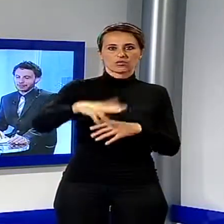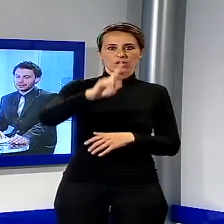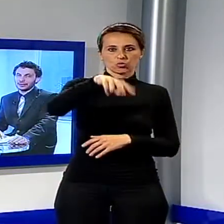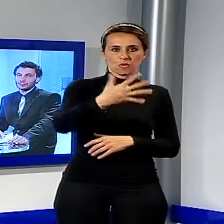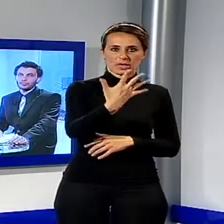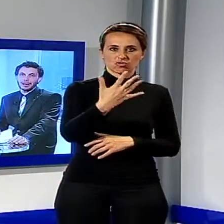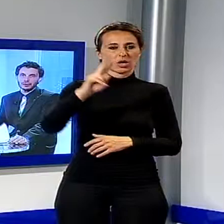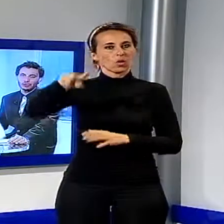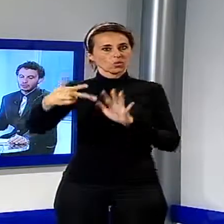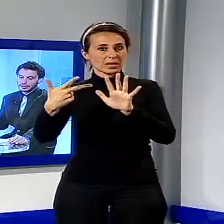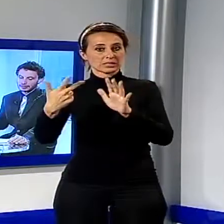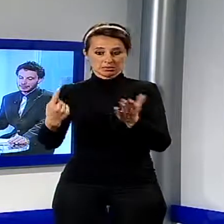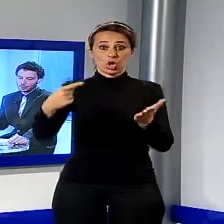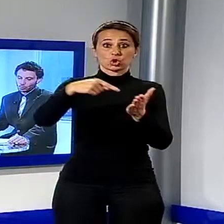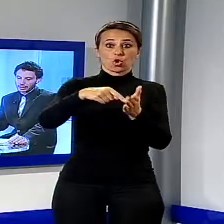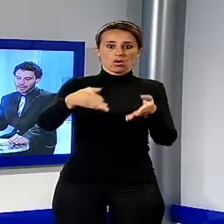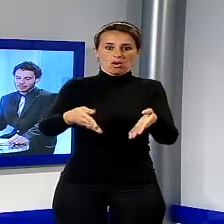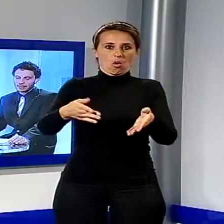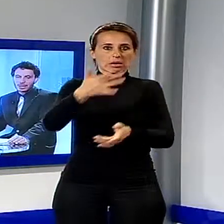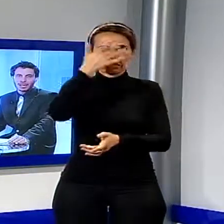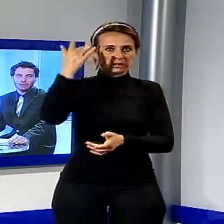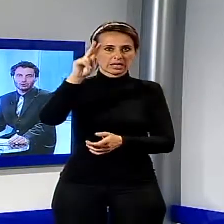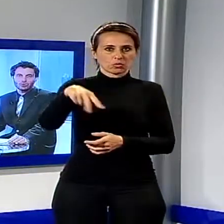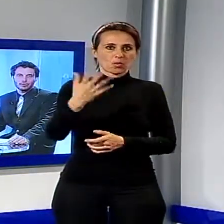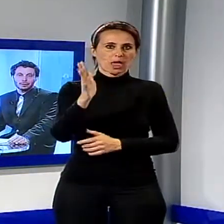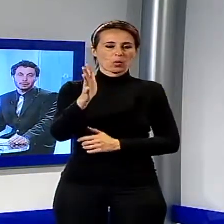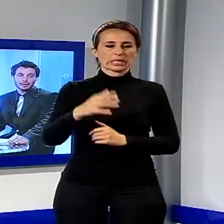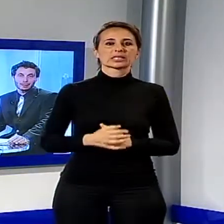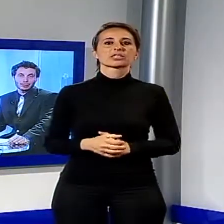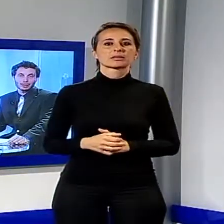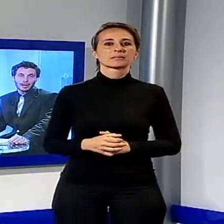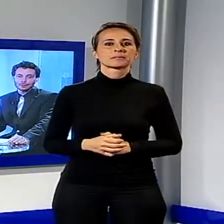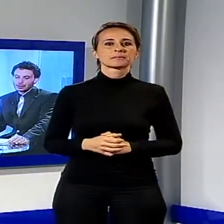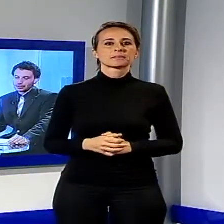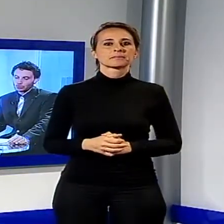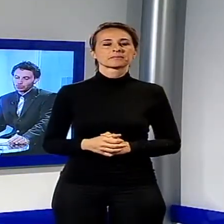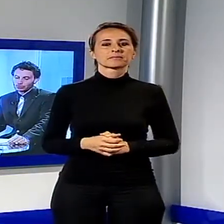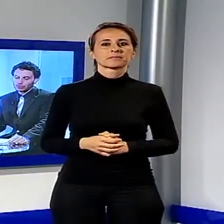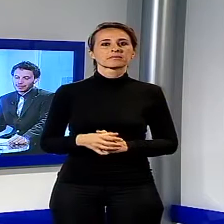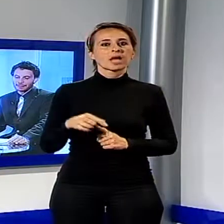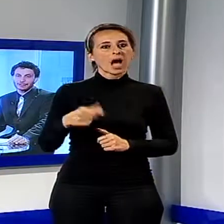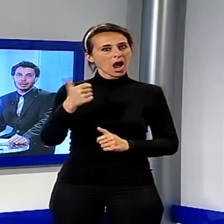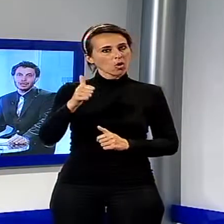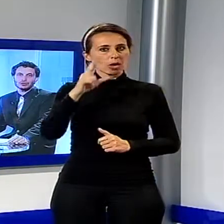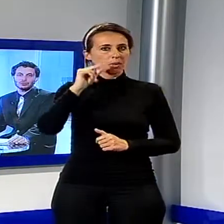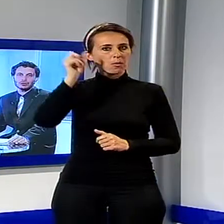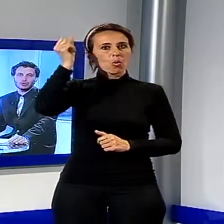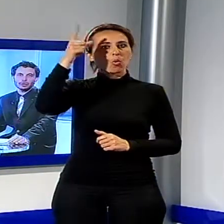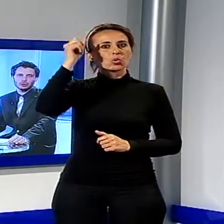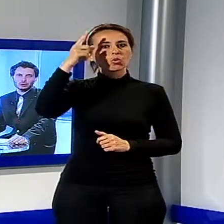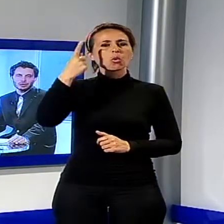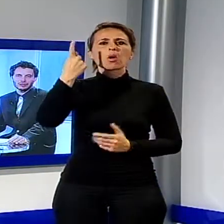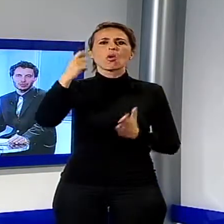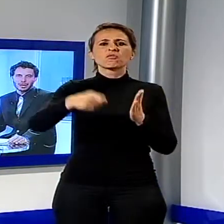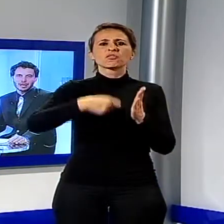2007 sul palco di Lucca. Adesso parliamo ancora di cultura, in particolare di un video